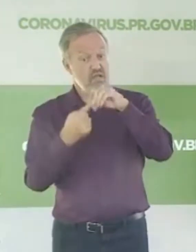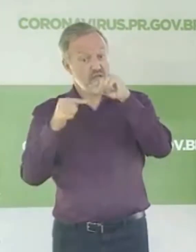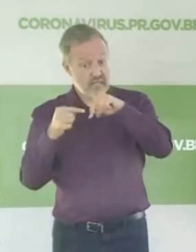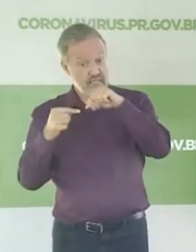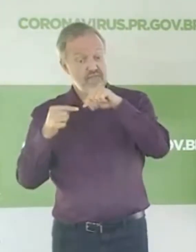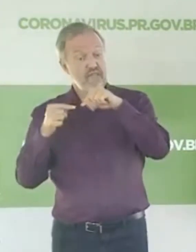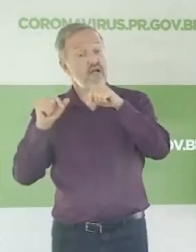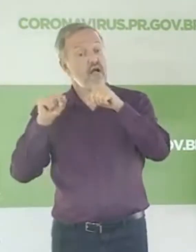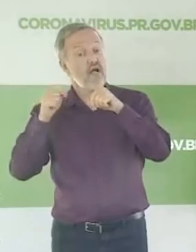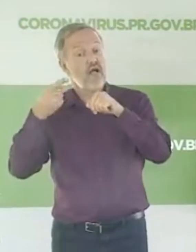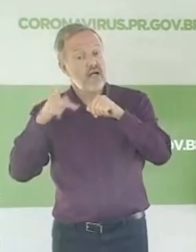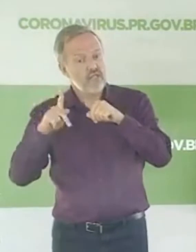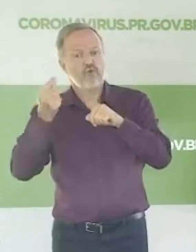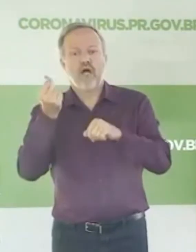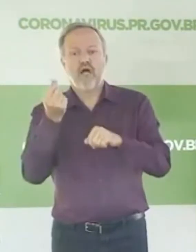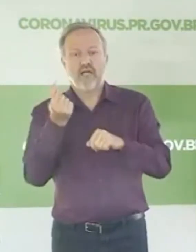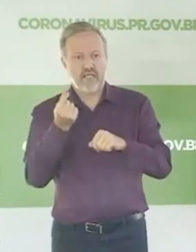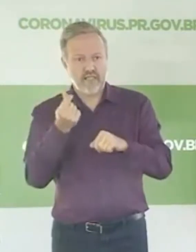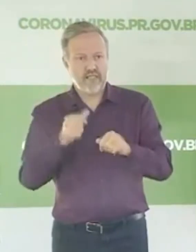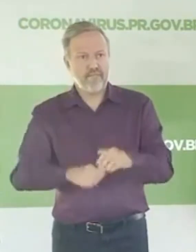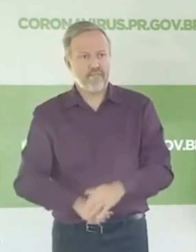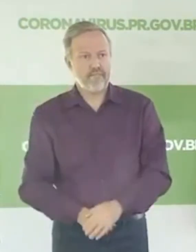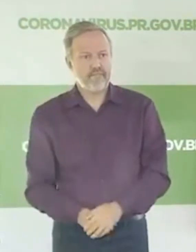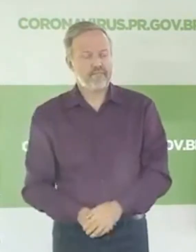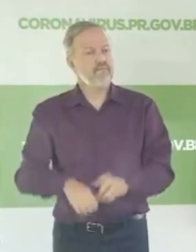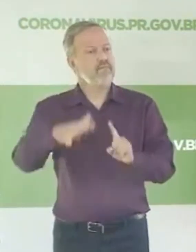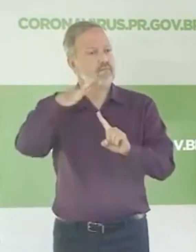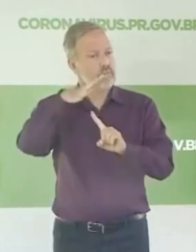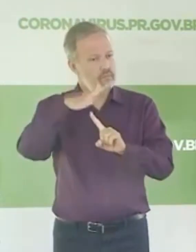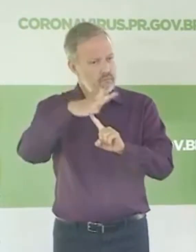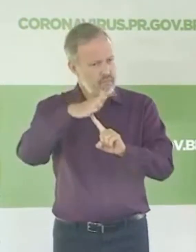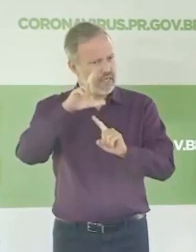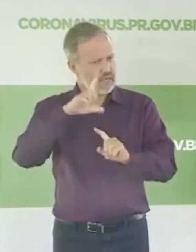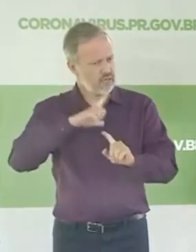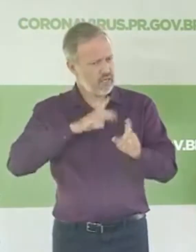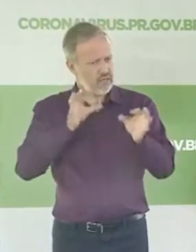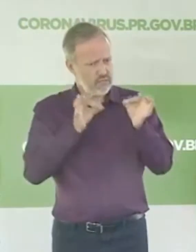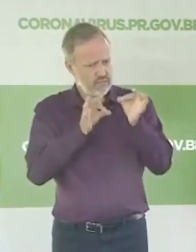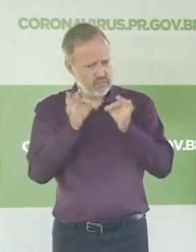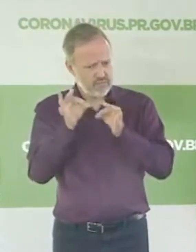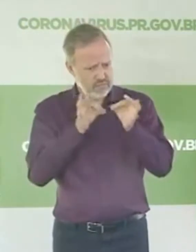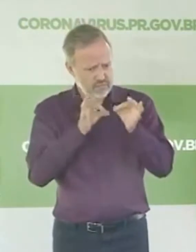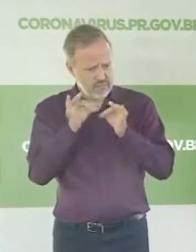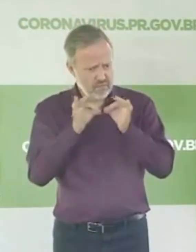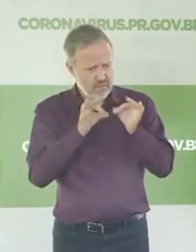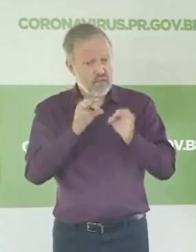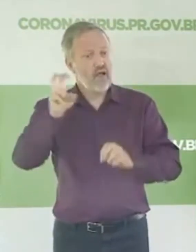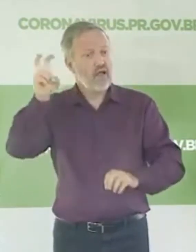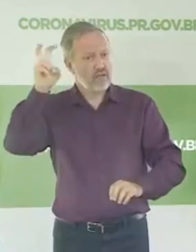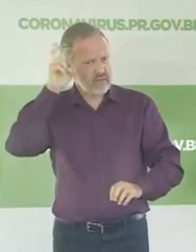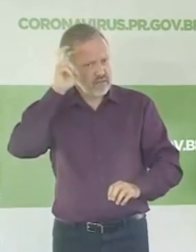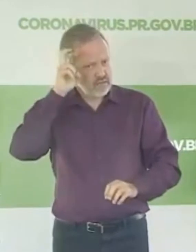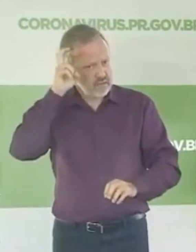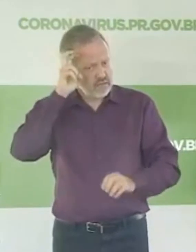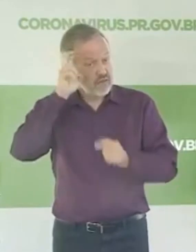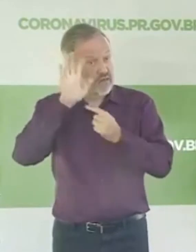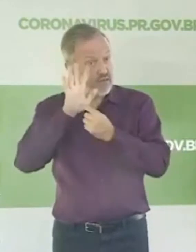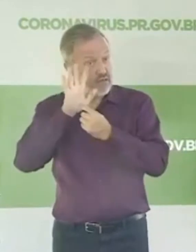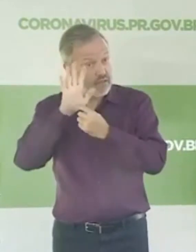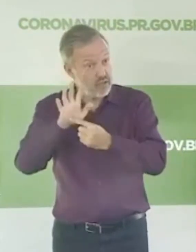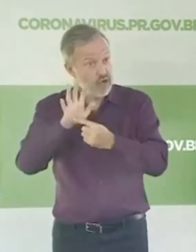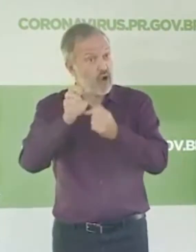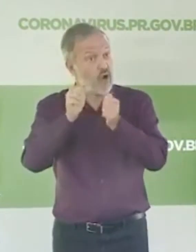faz ter a sua renda. O Paraná tem se organizado. Na quinta-feira, nós vamos fazer uma apresentação, junto com o secretário de Saúde,